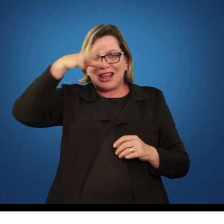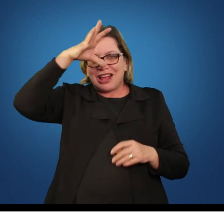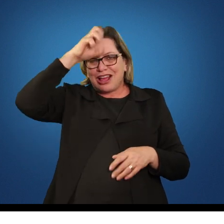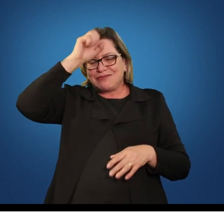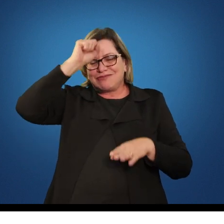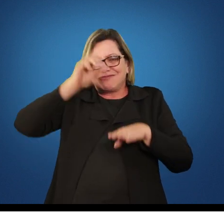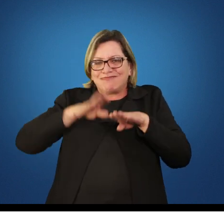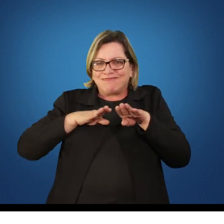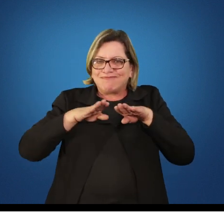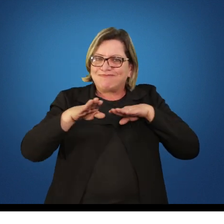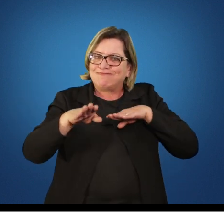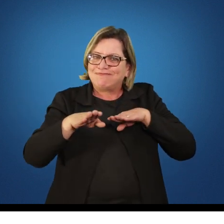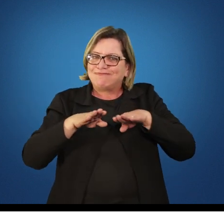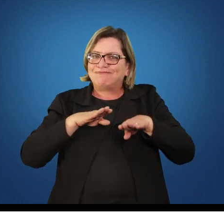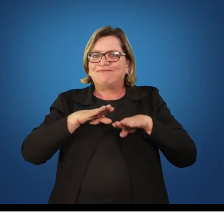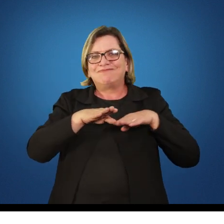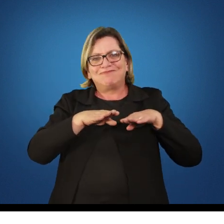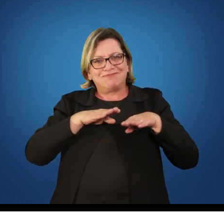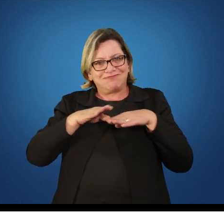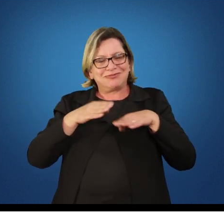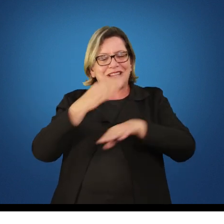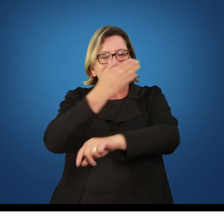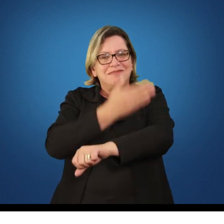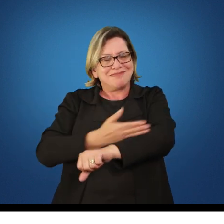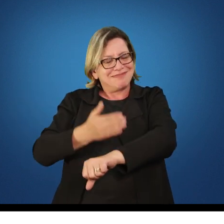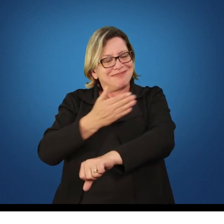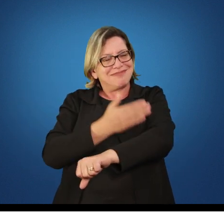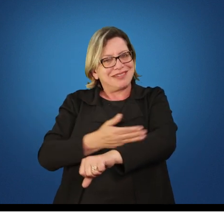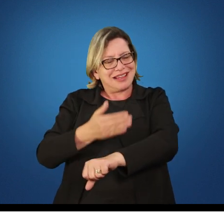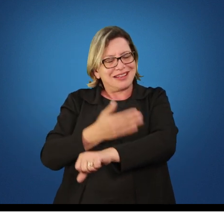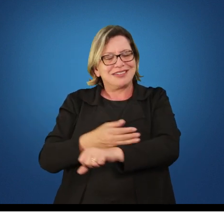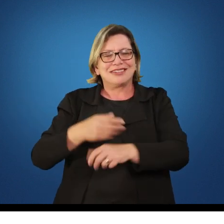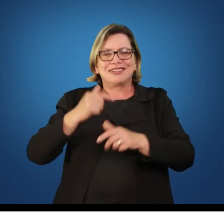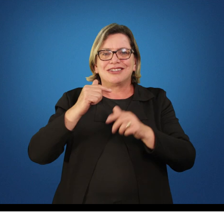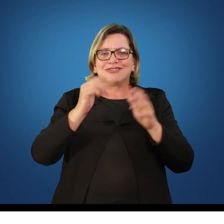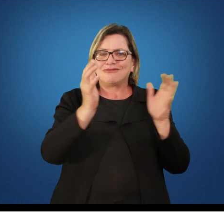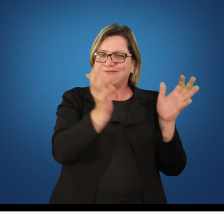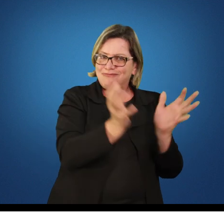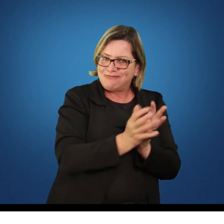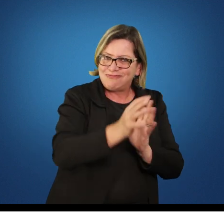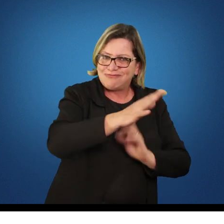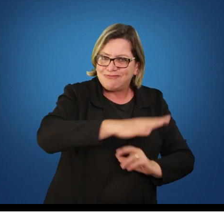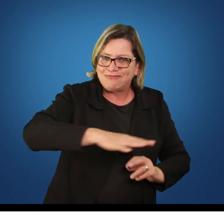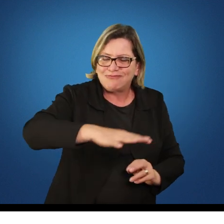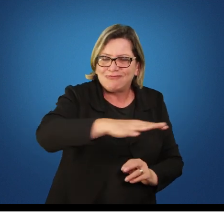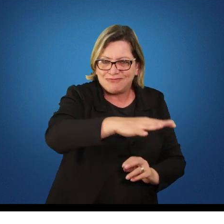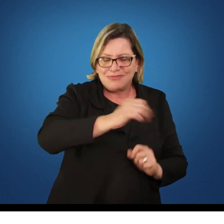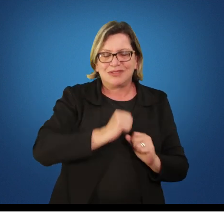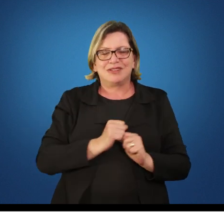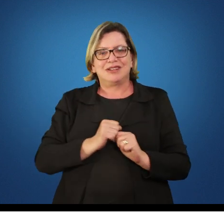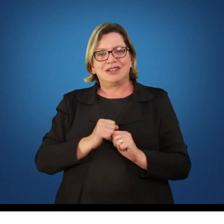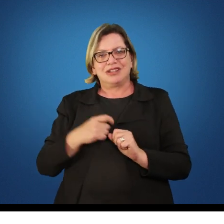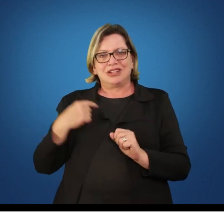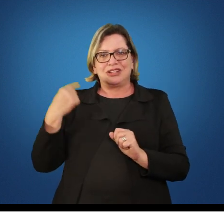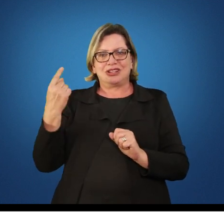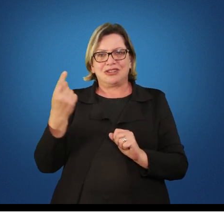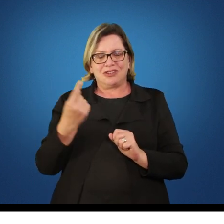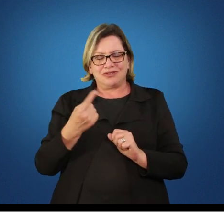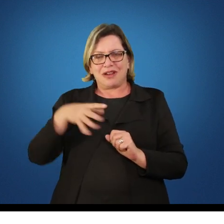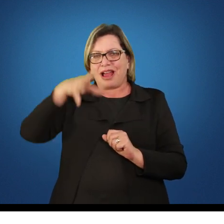repertório motor na prática das modalidades coletivas esportivas e isso nós vamos trabalhar lá na escola e